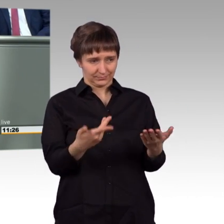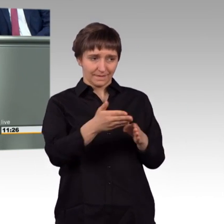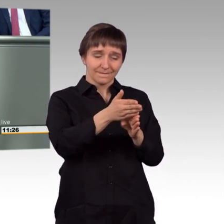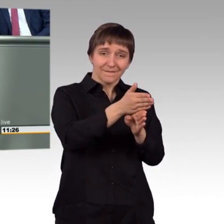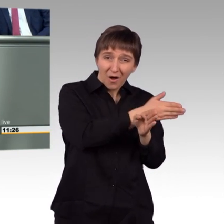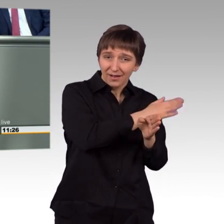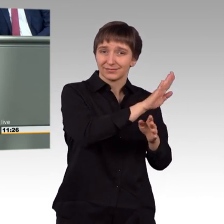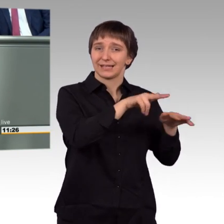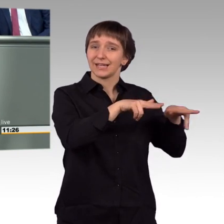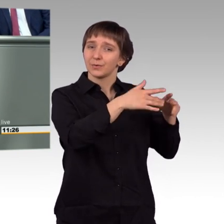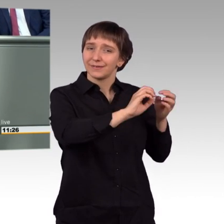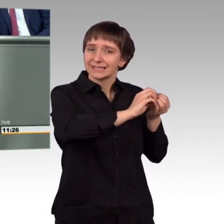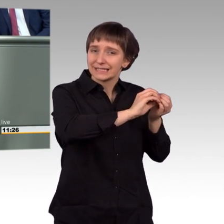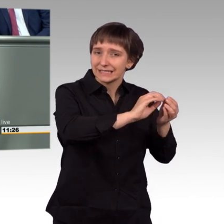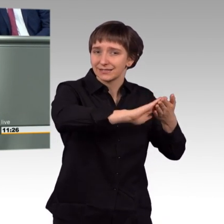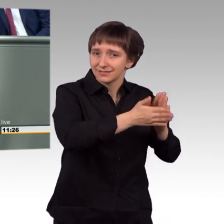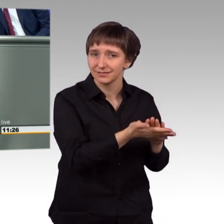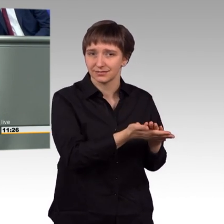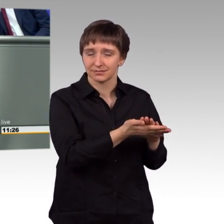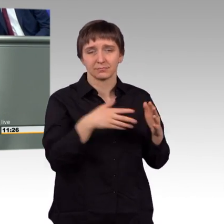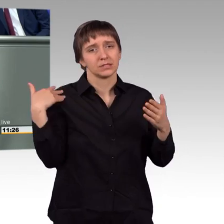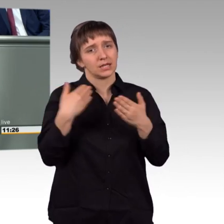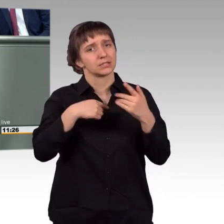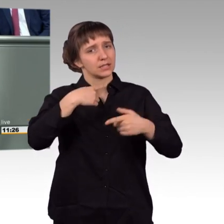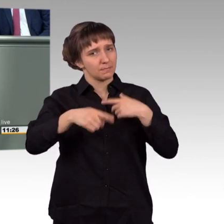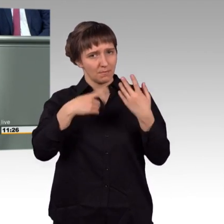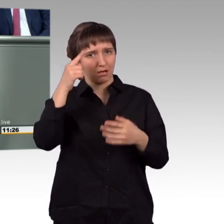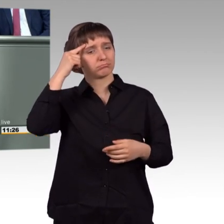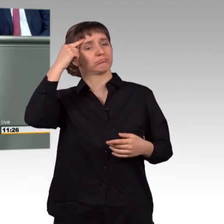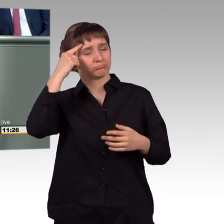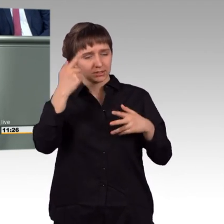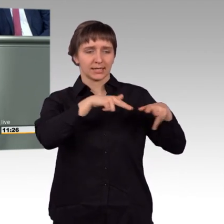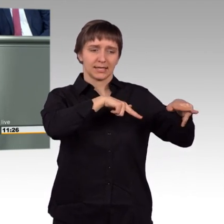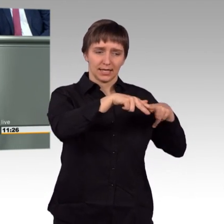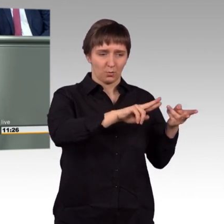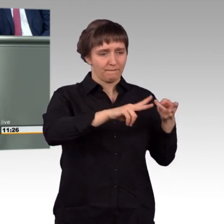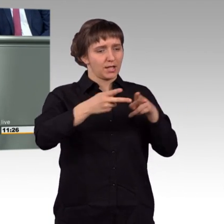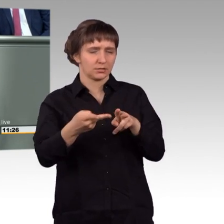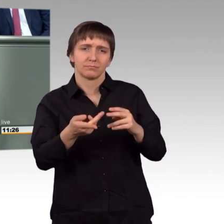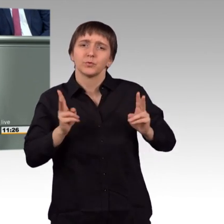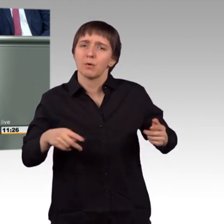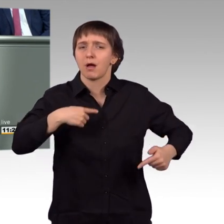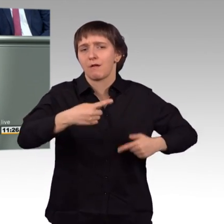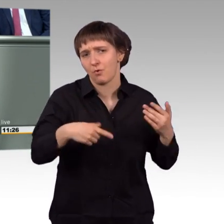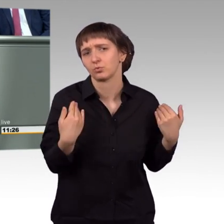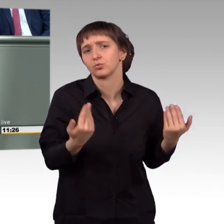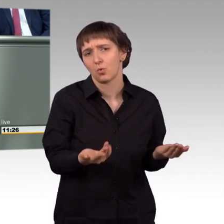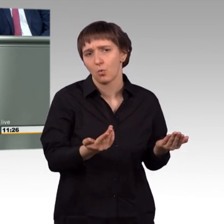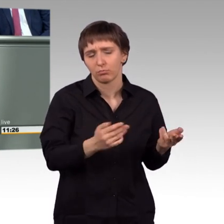Wir konnten uns bisher immer darauf verlassen, dass wenn eine Regierung wechselt, das ja ein normaler Vorgang ist, man sich aber an die Verträge, die